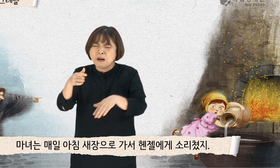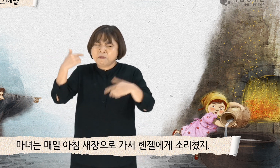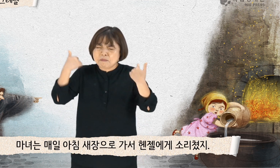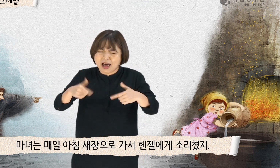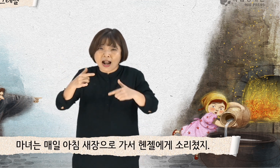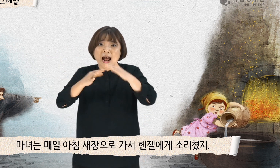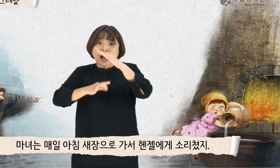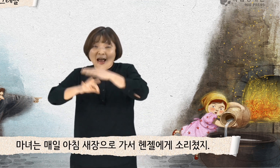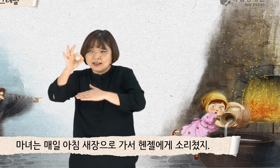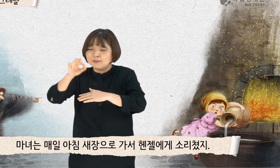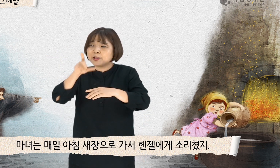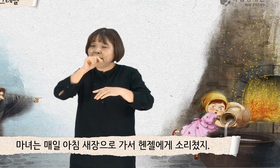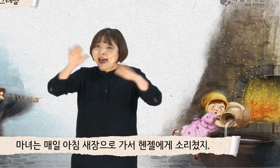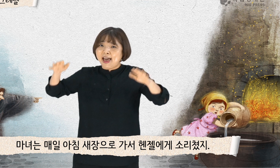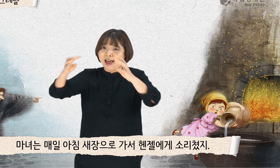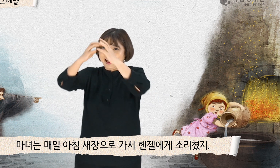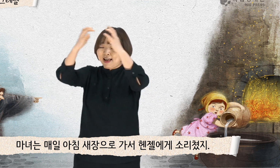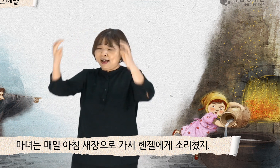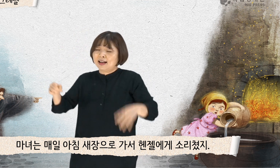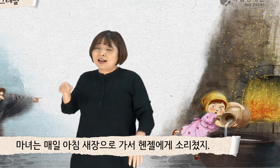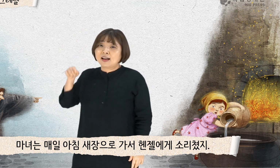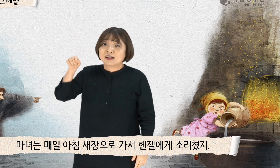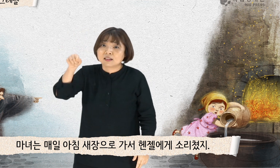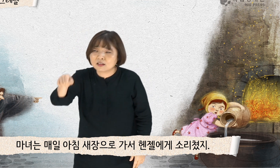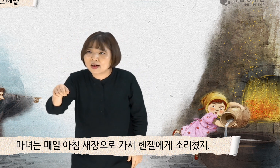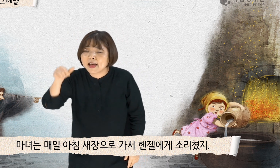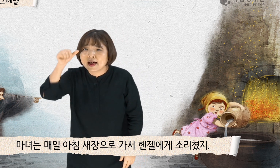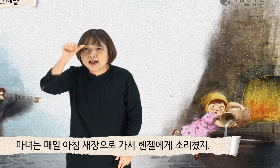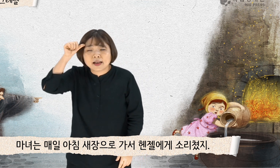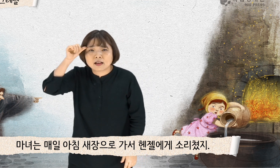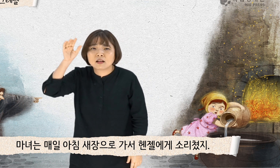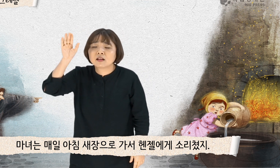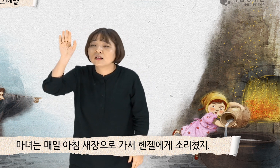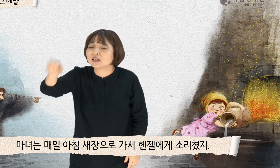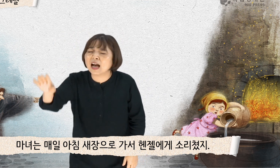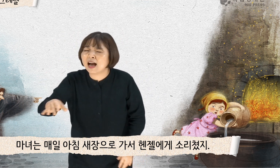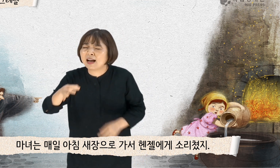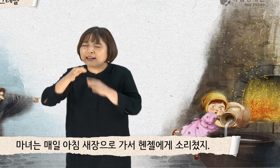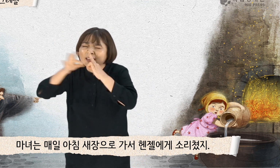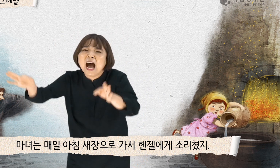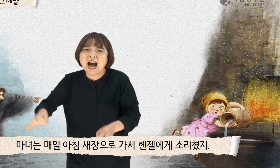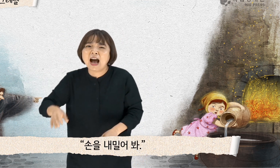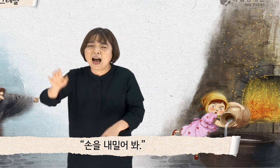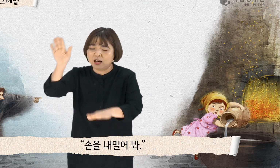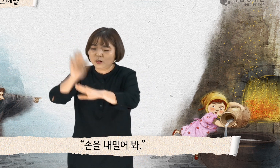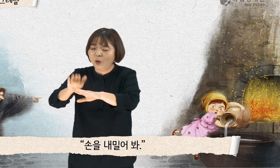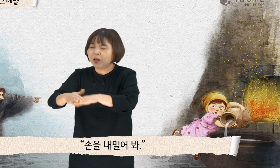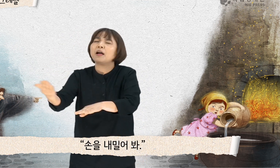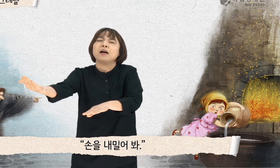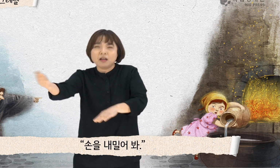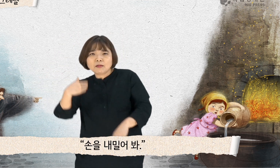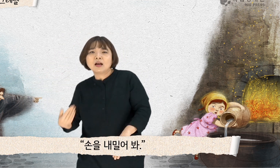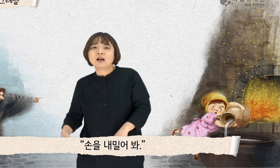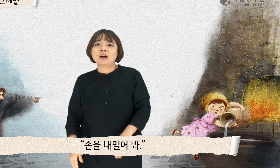아침 세 장으로 가서 핸젤에게 소리쳤지. 손을 내밀어봐.